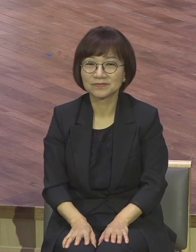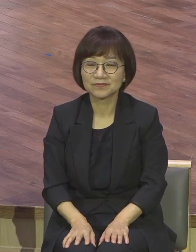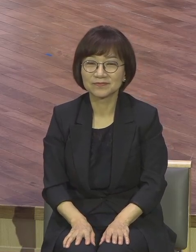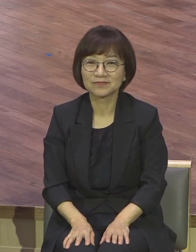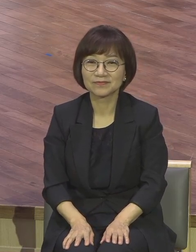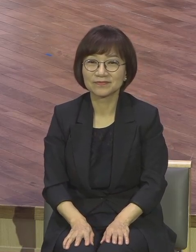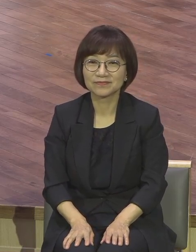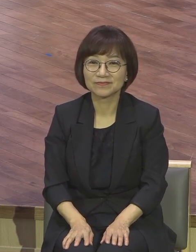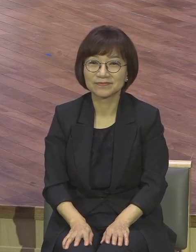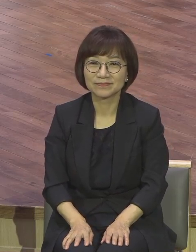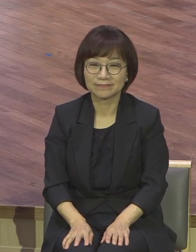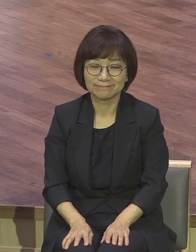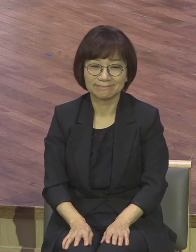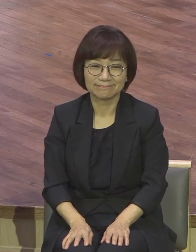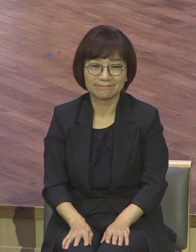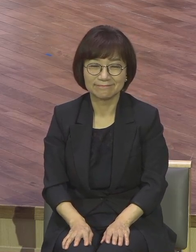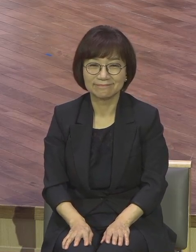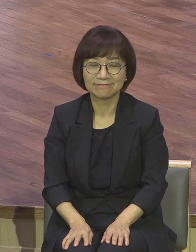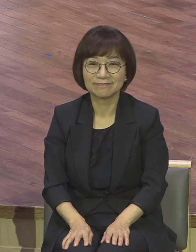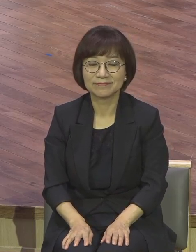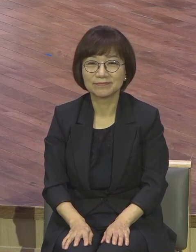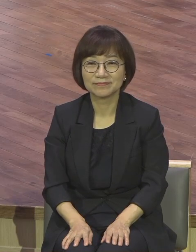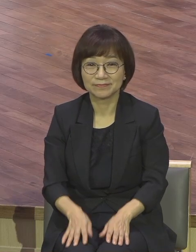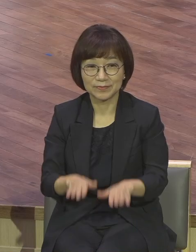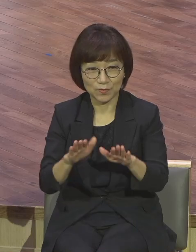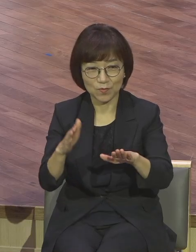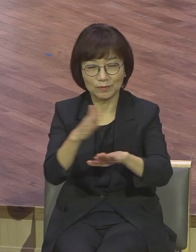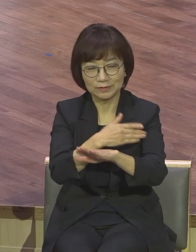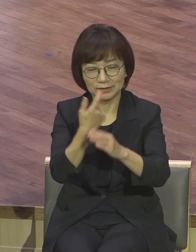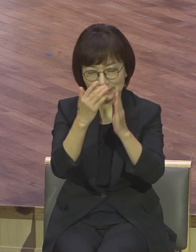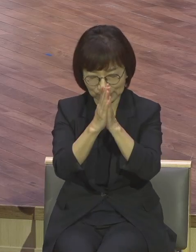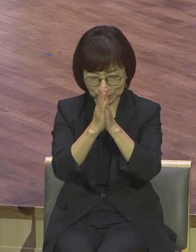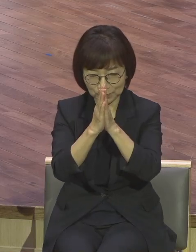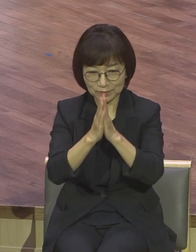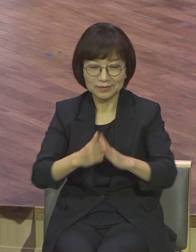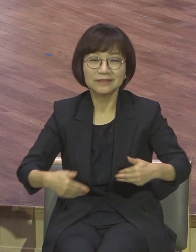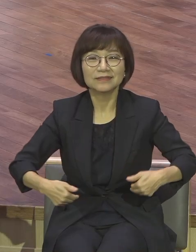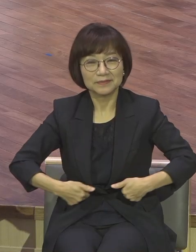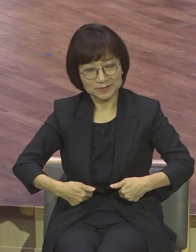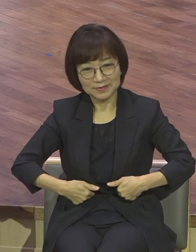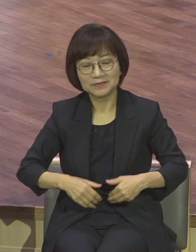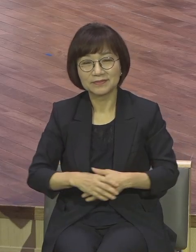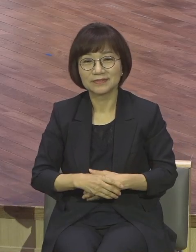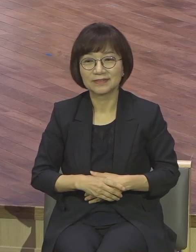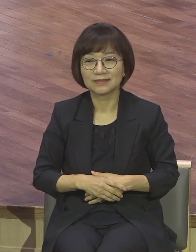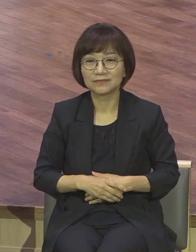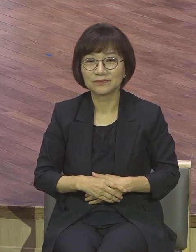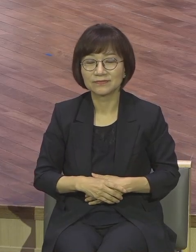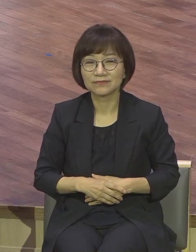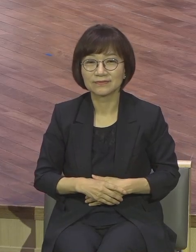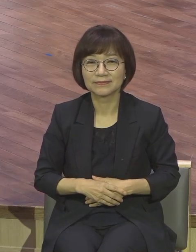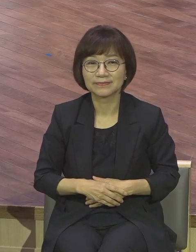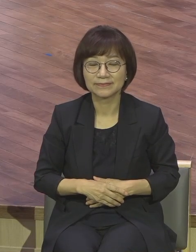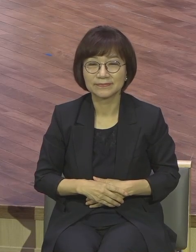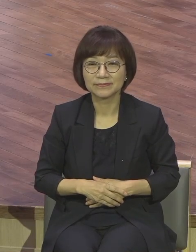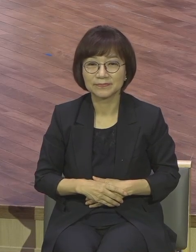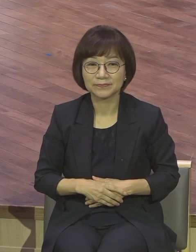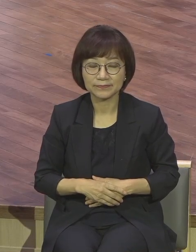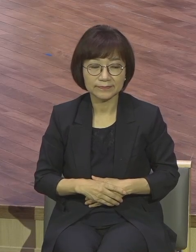그러면 편안할 겁니다 아멘 그러니까 신앙생활들을 신앙생활들을 우리 교회 아주